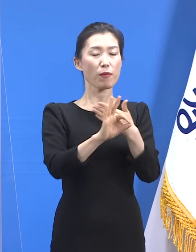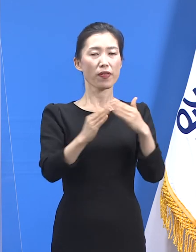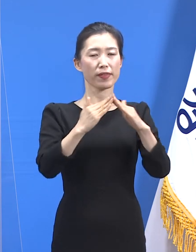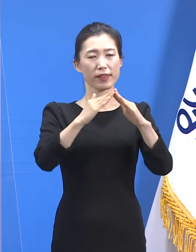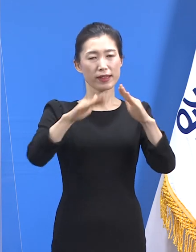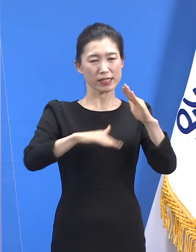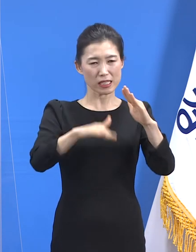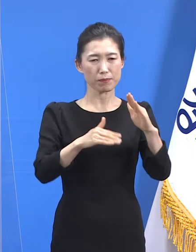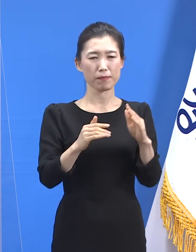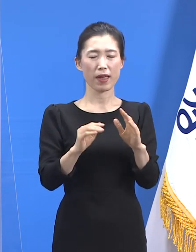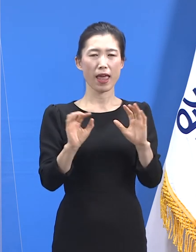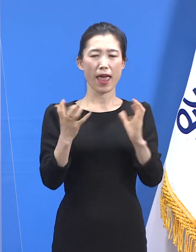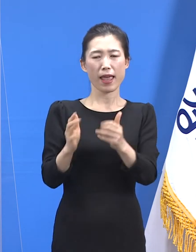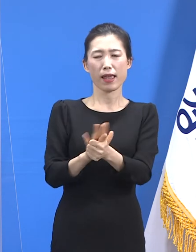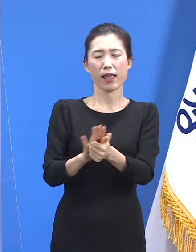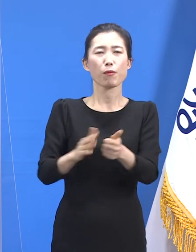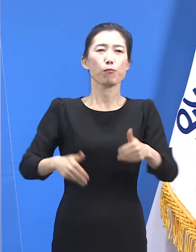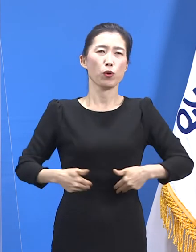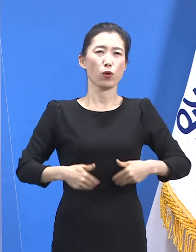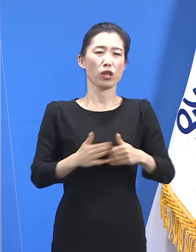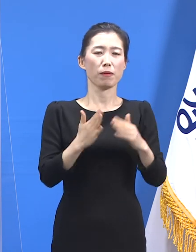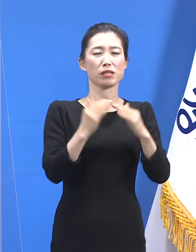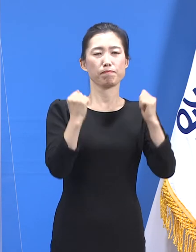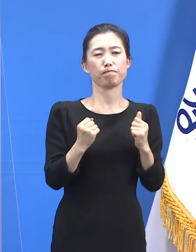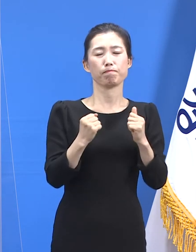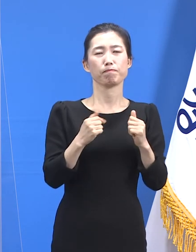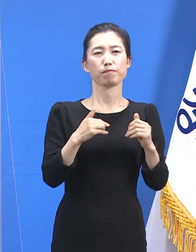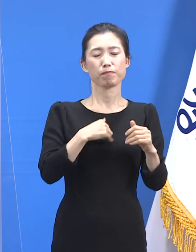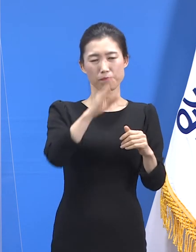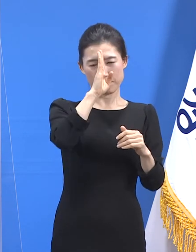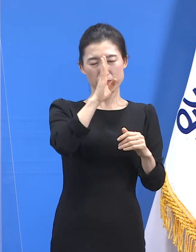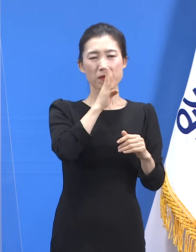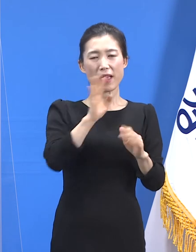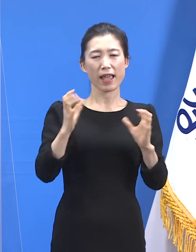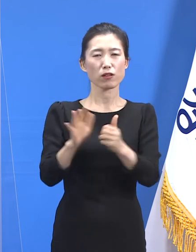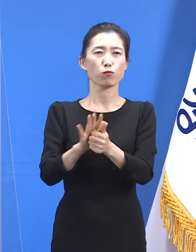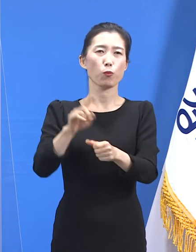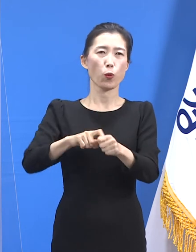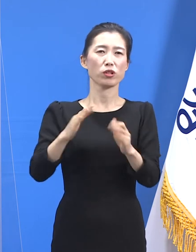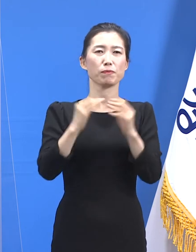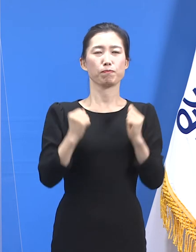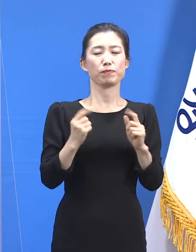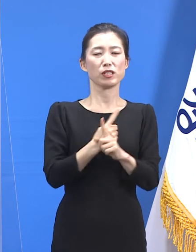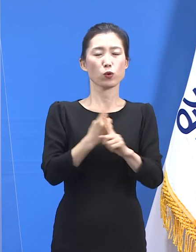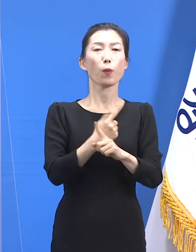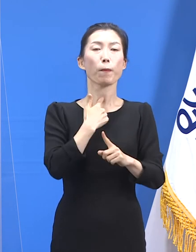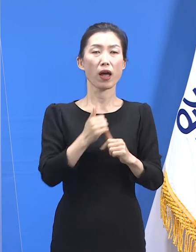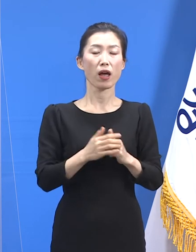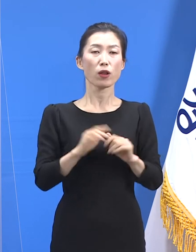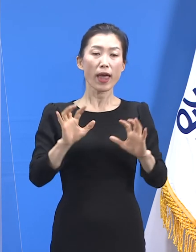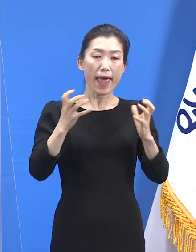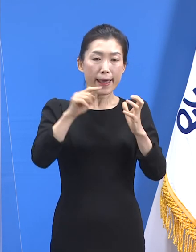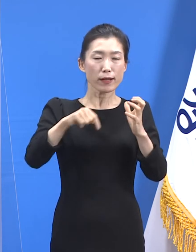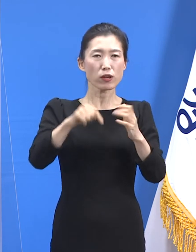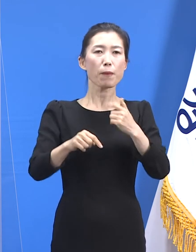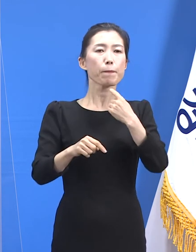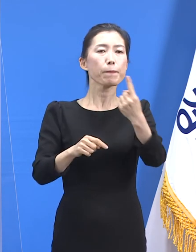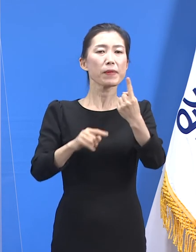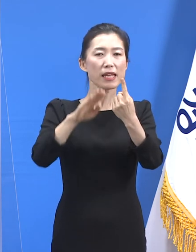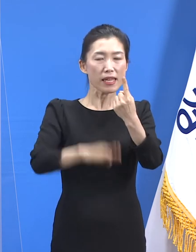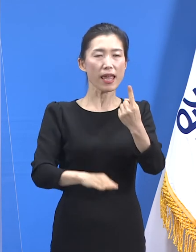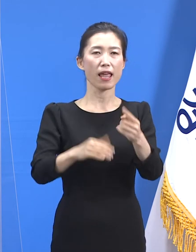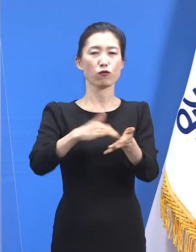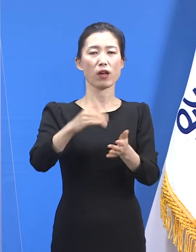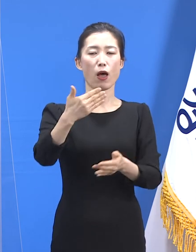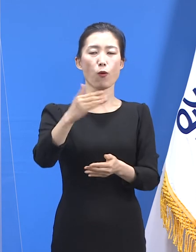케어했던 아동을 대상으로 숫자를 센 결과입니다. 총 32명의 아동 중 만 1세 이하 영아가 9명,